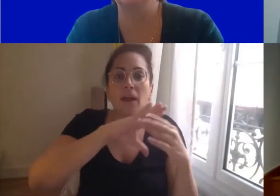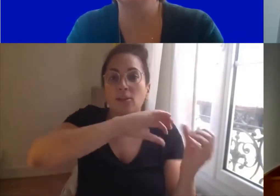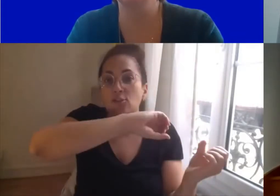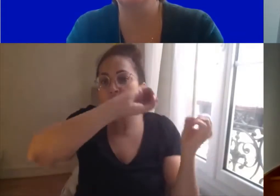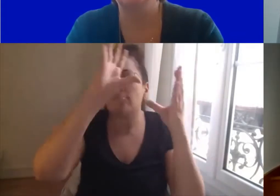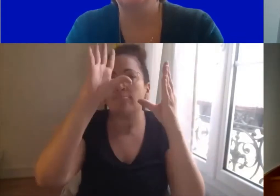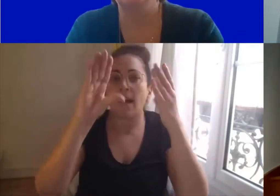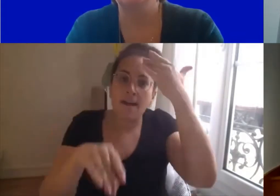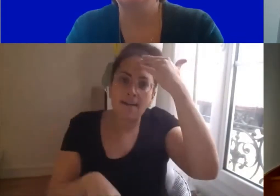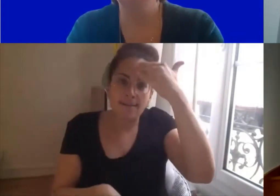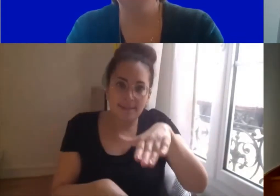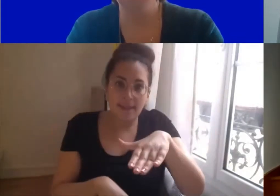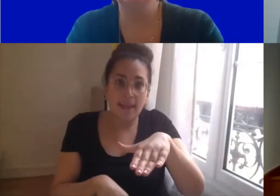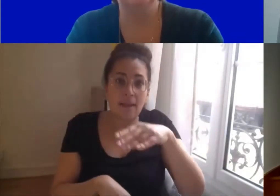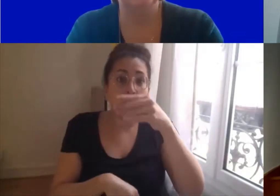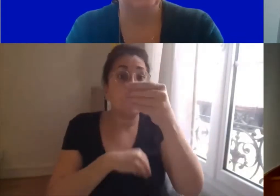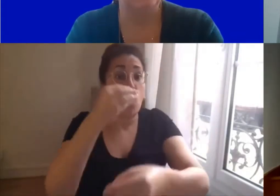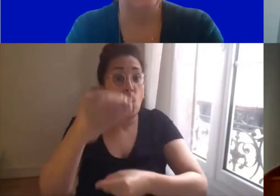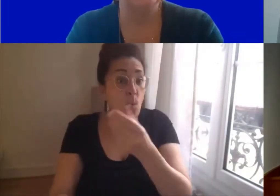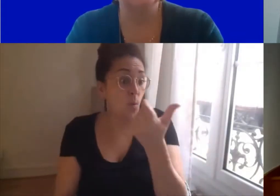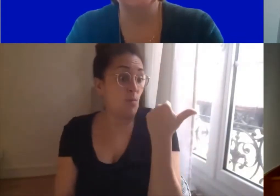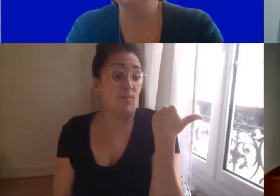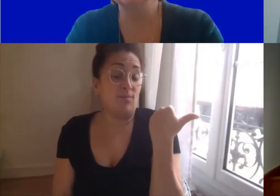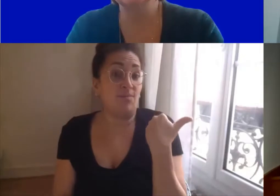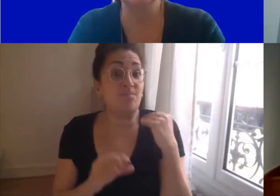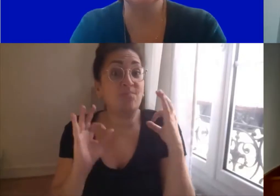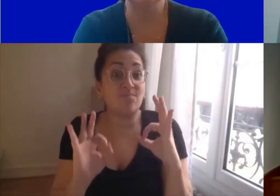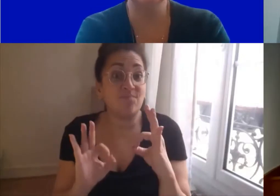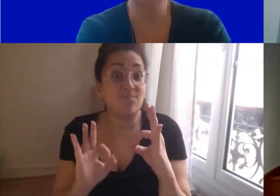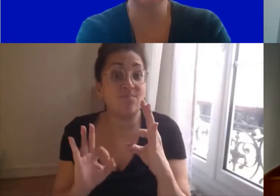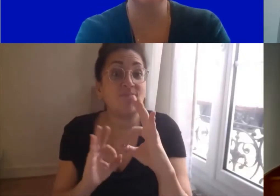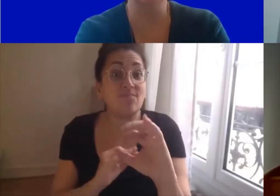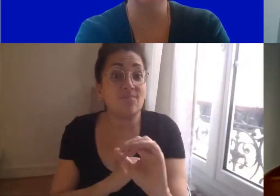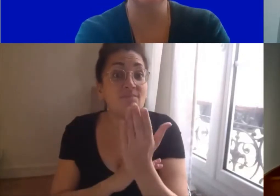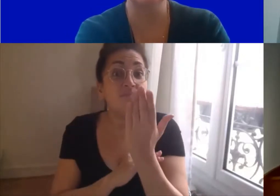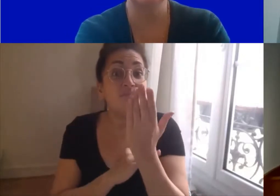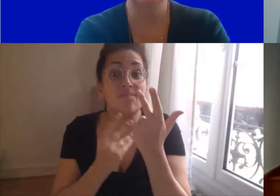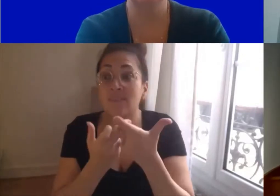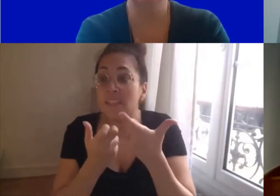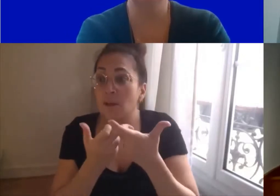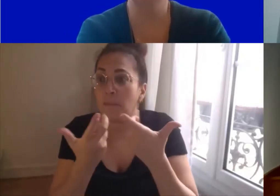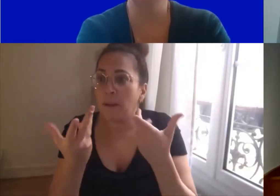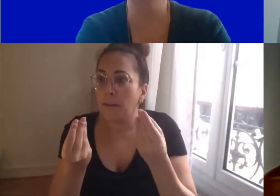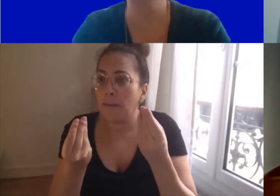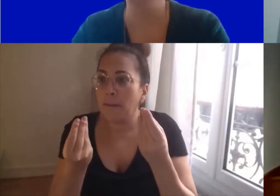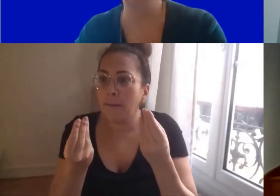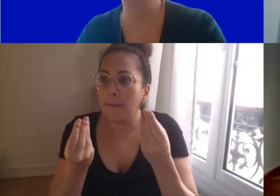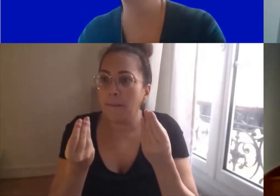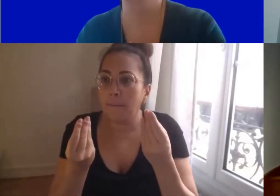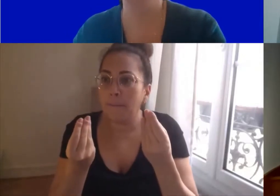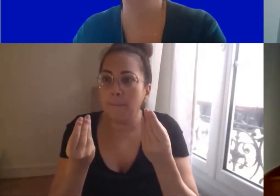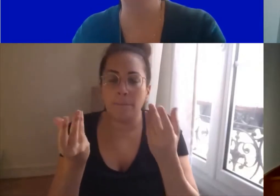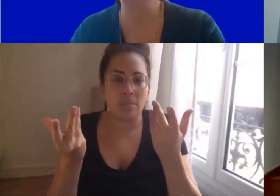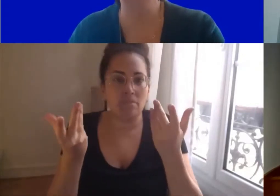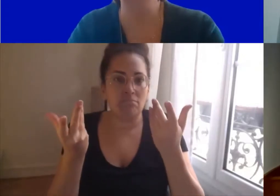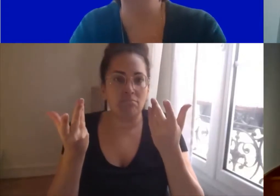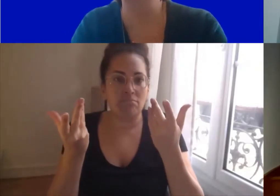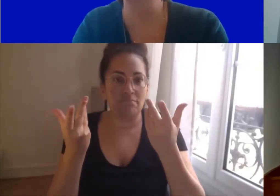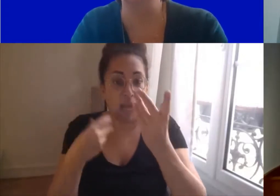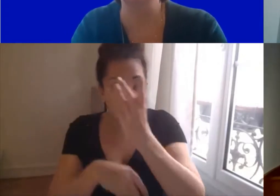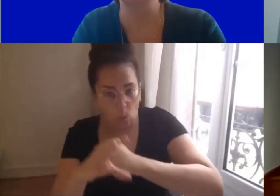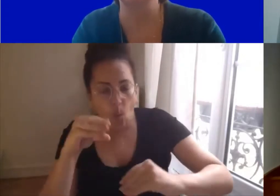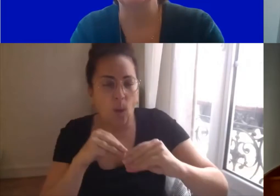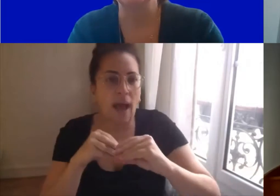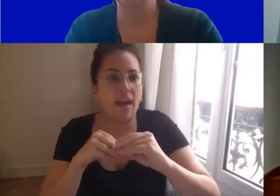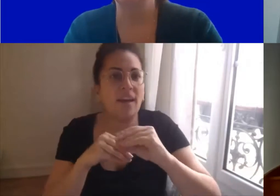venez de faire à l'instant, de donner et caractériser l'aspect très concret de ce domaine et de ses